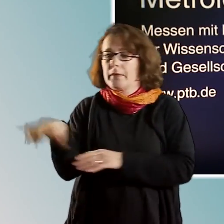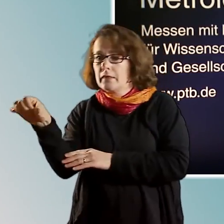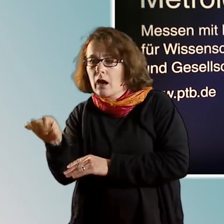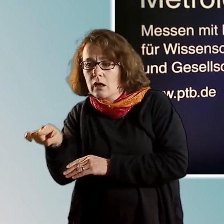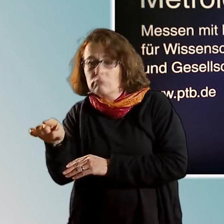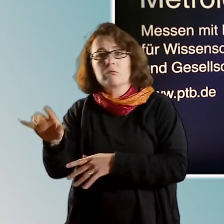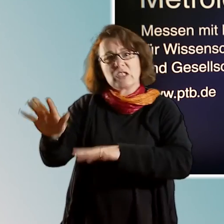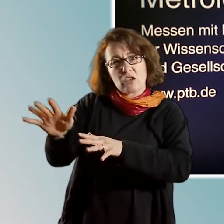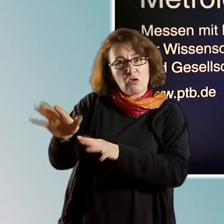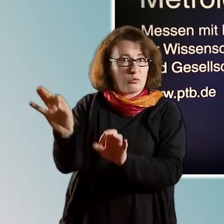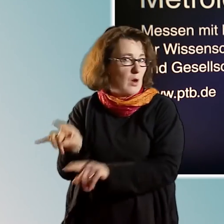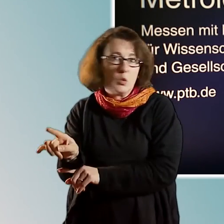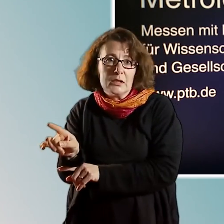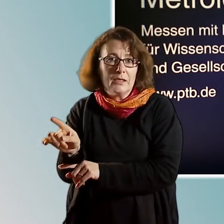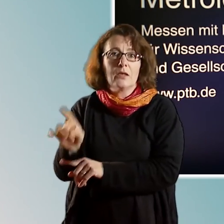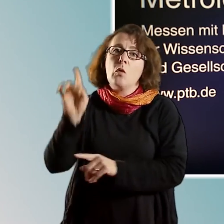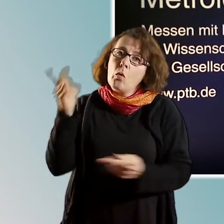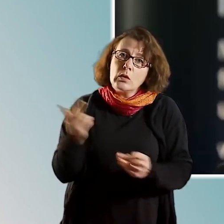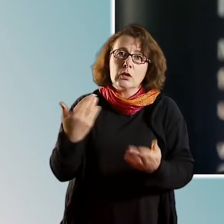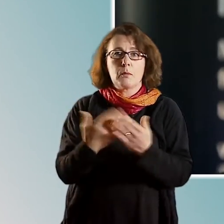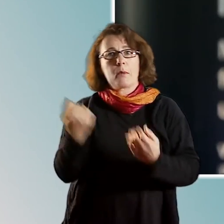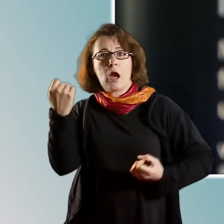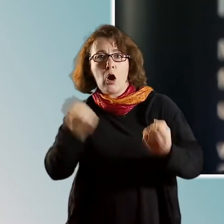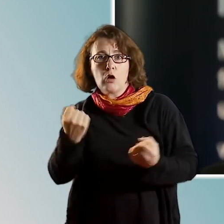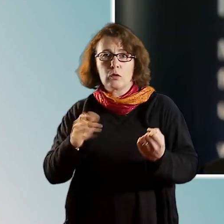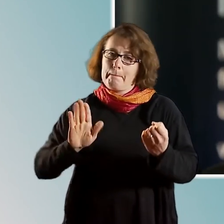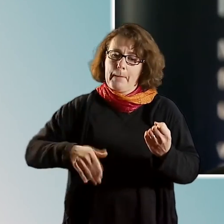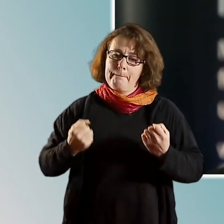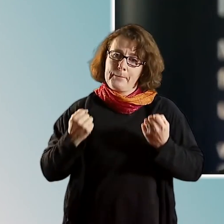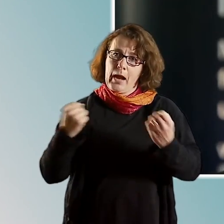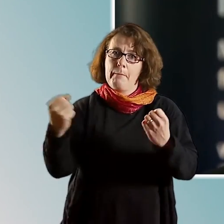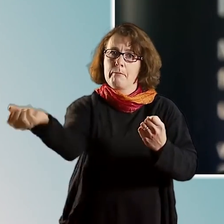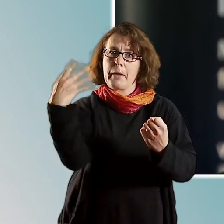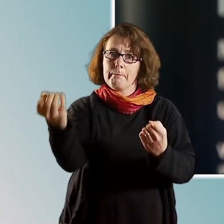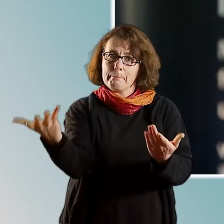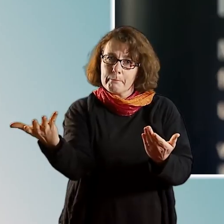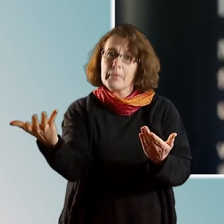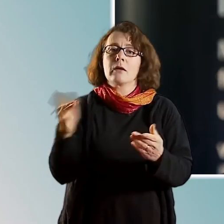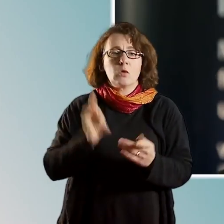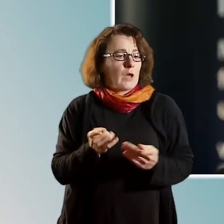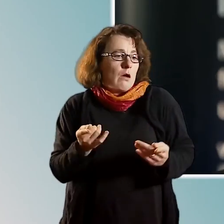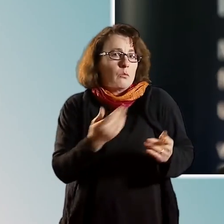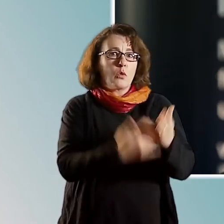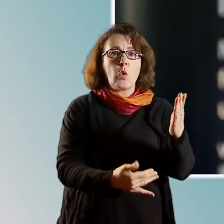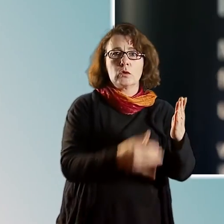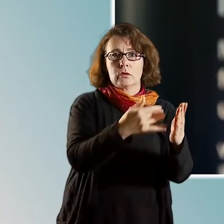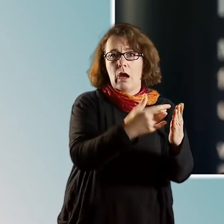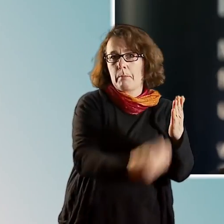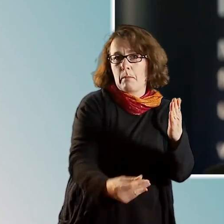nicht misstrauisch zu sein und auch nicht, wenn unsere Geschwindigkeit im Straßenverkehr oder unsere Blutwerte im Labor gemessen werden.